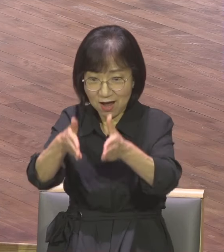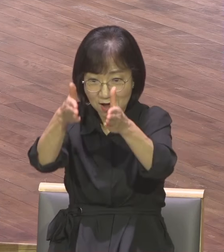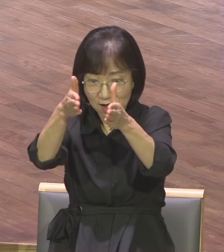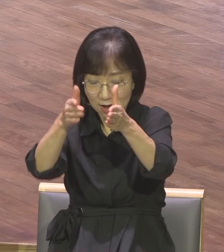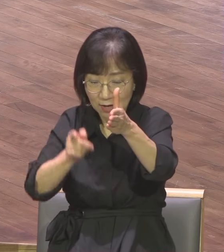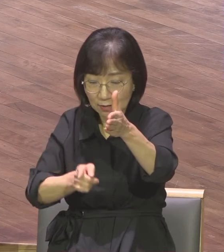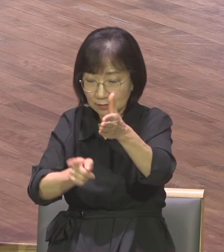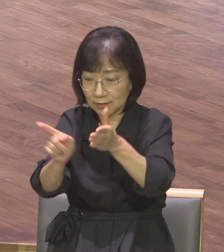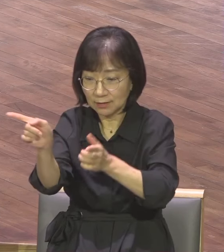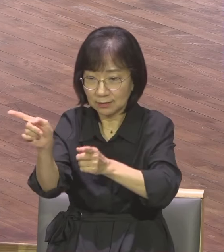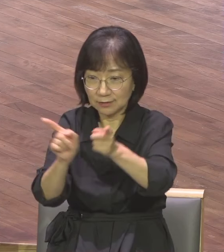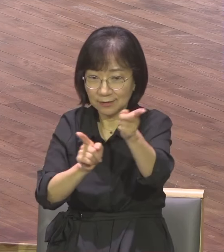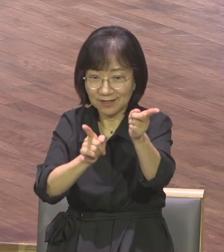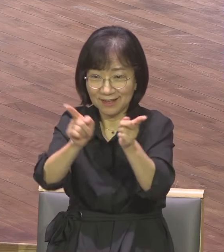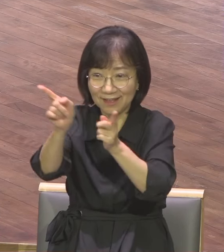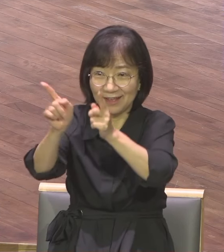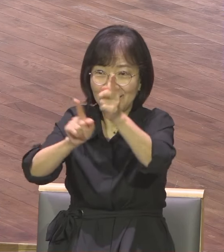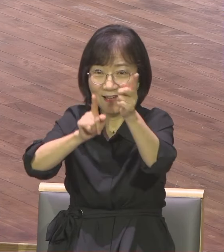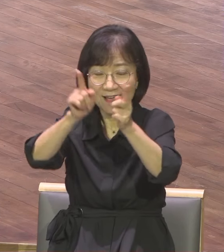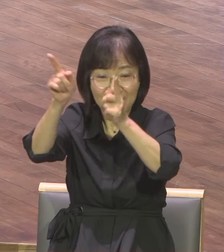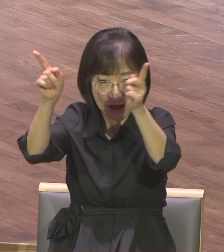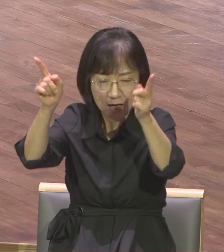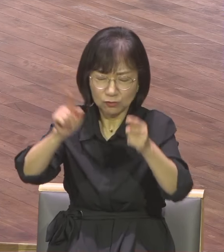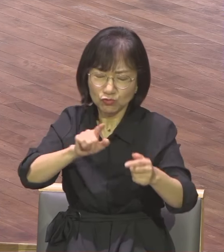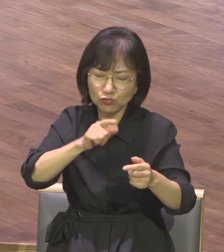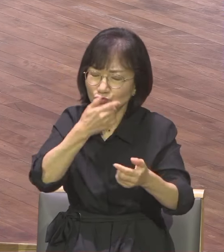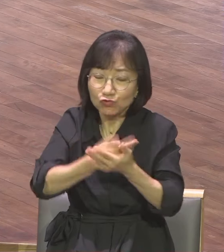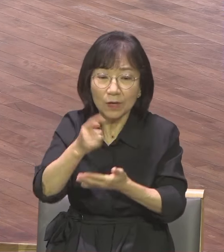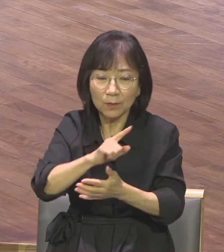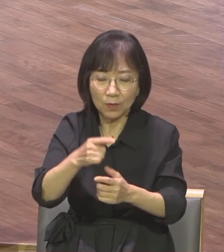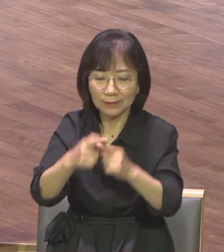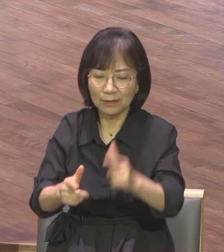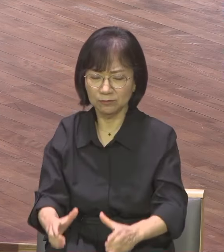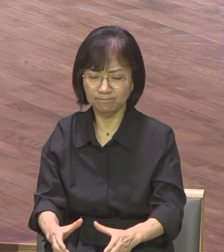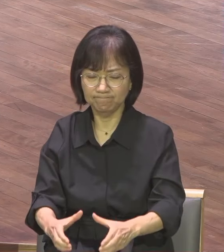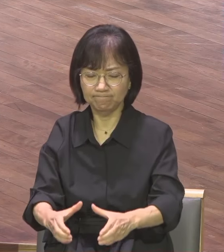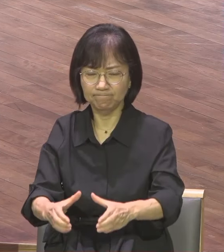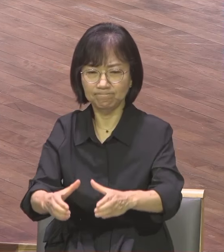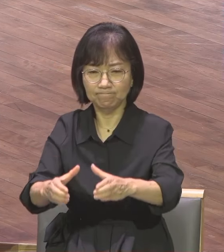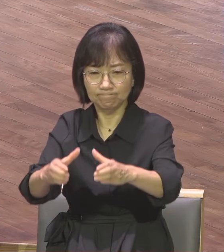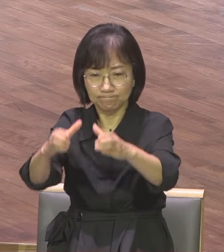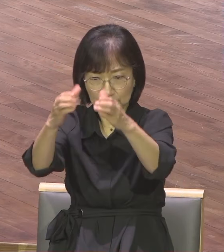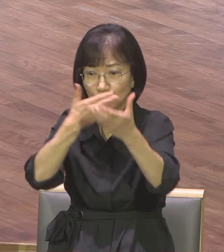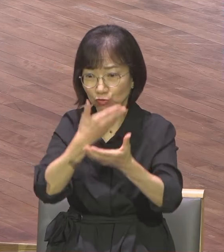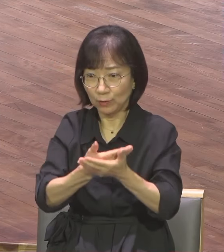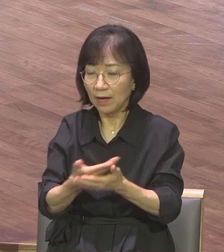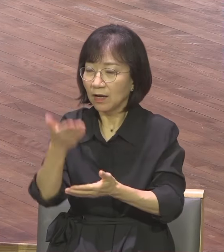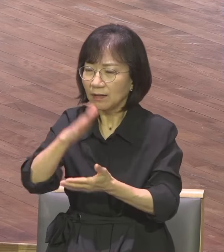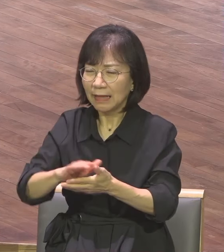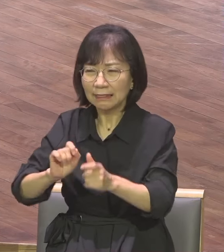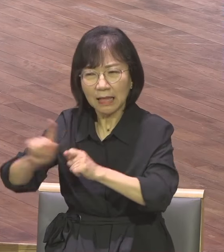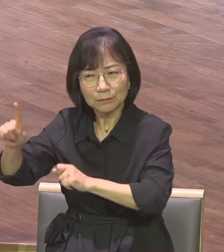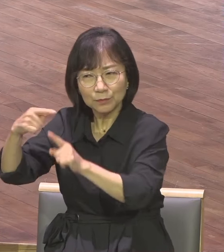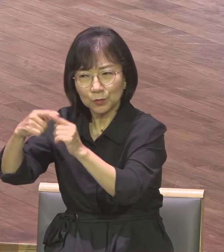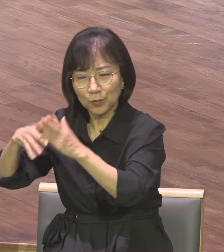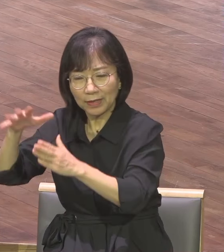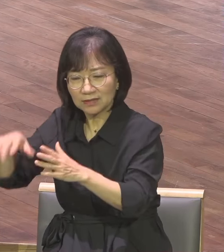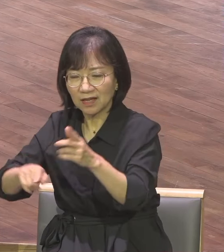창세의 3정 15절입니다 죄가 왜 무섭습니까? 죄는 대가가 있잖아요 죄의